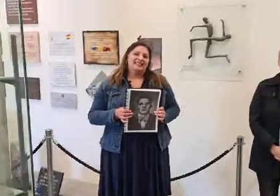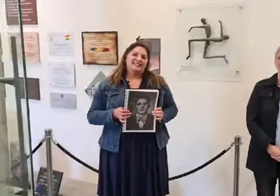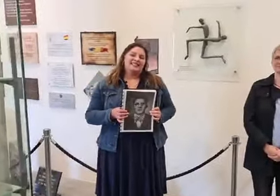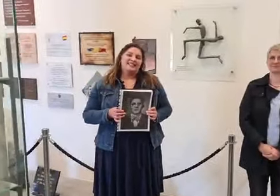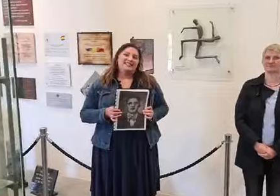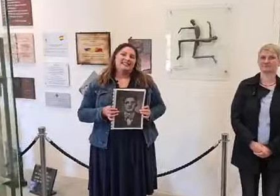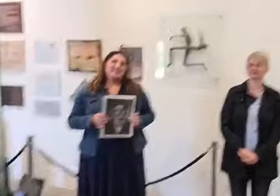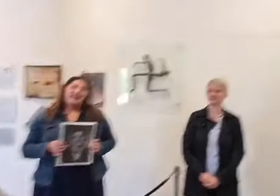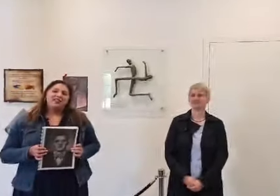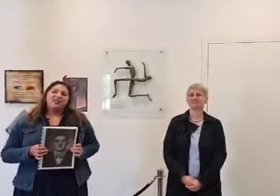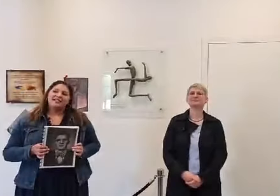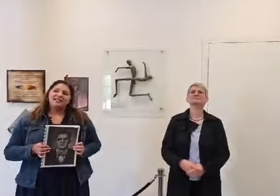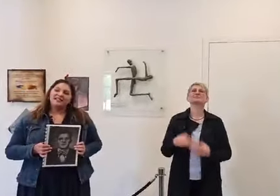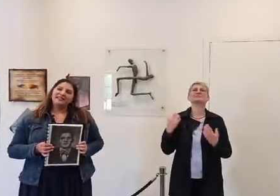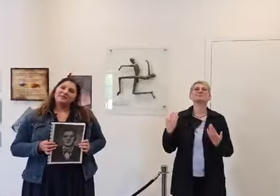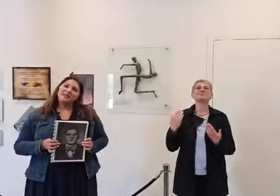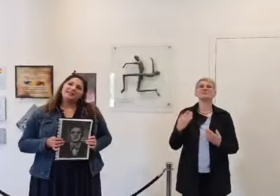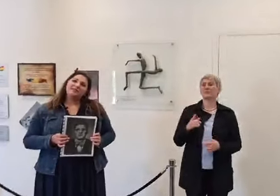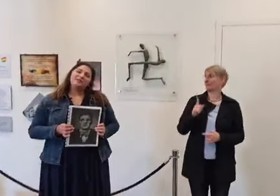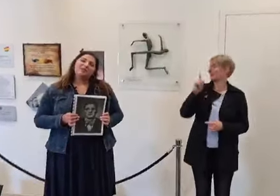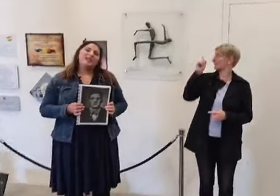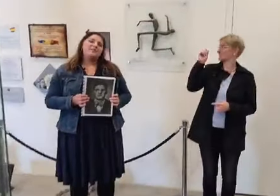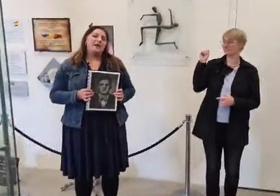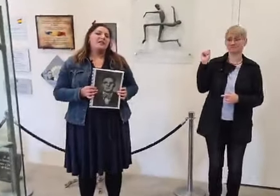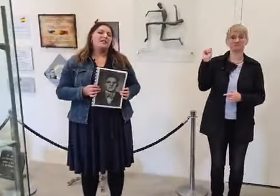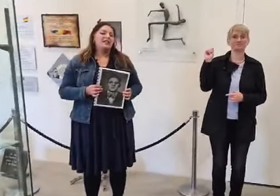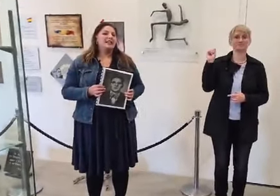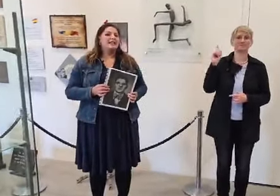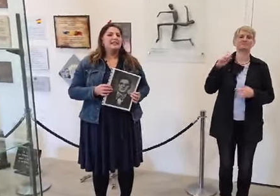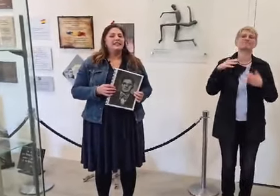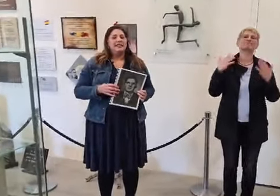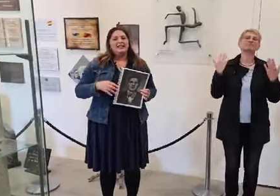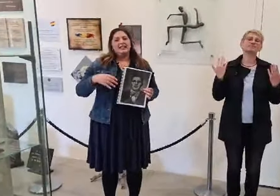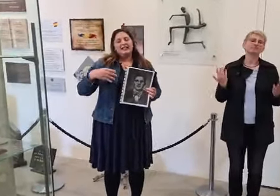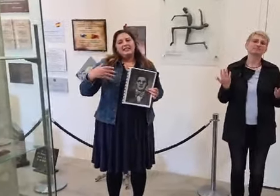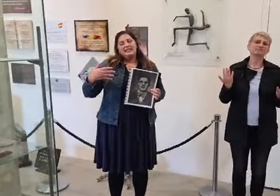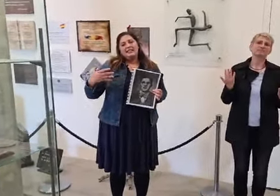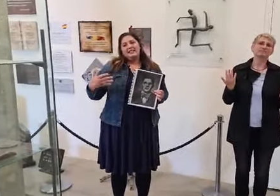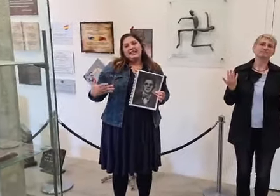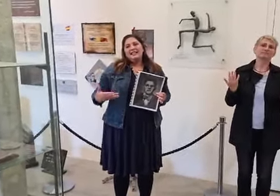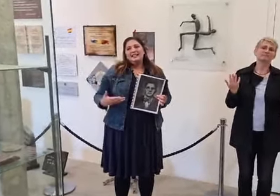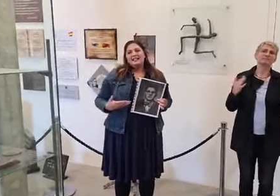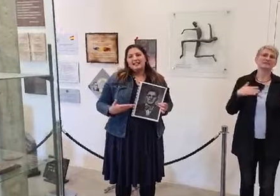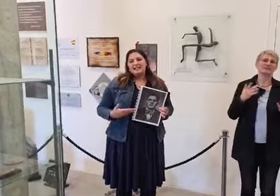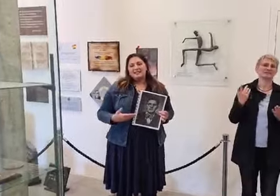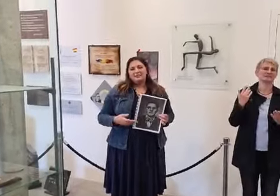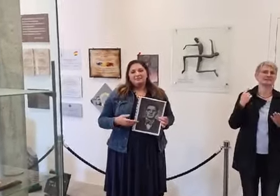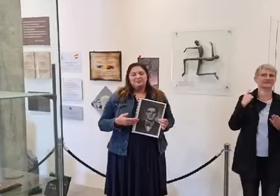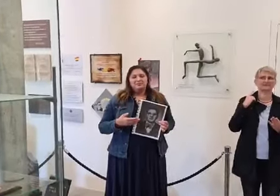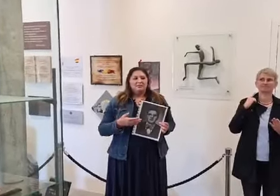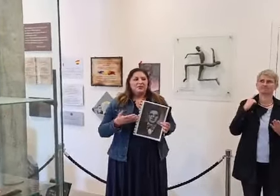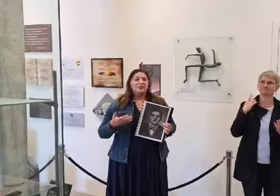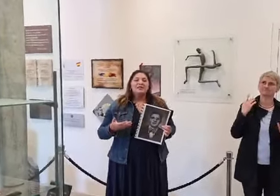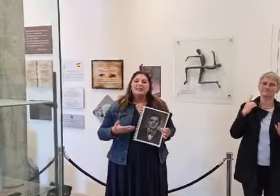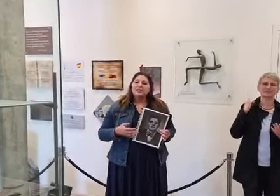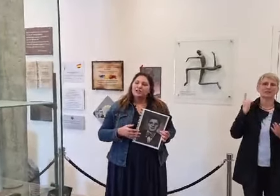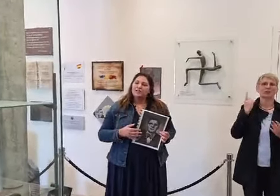Das Hakenkreuz hinter mir stellt mehr oder weniger das Ende seiner künstlerischen